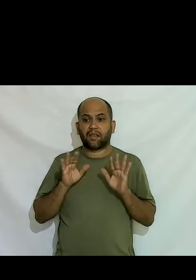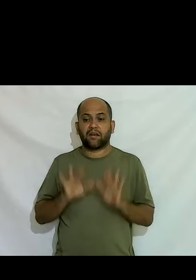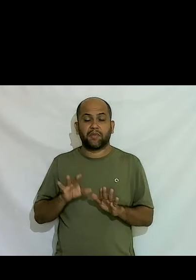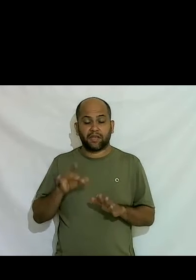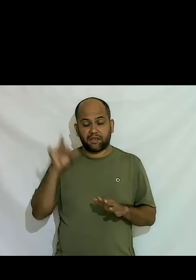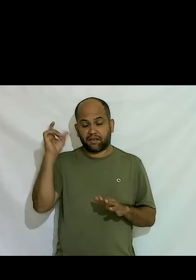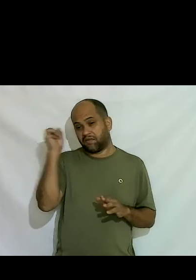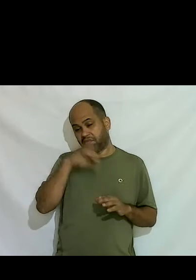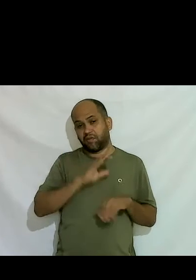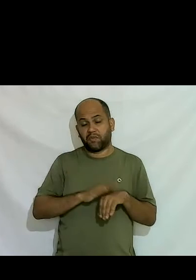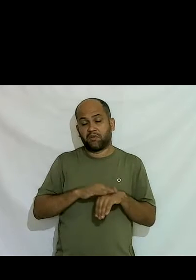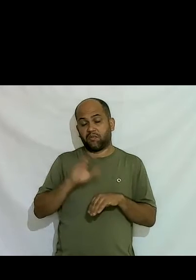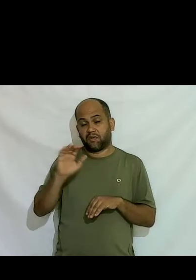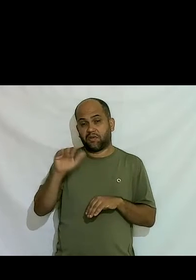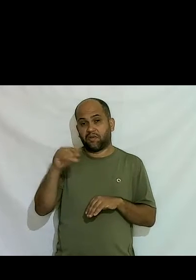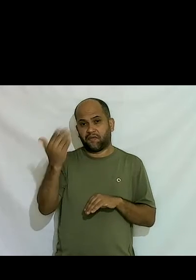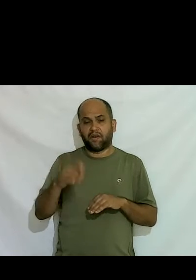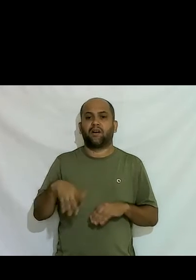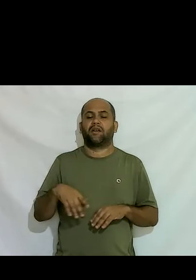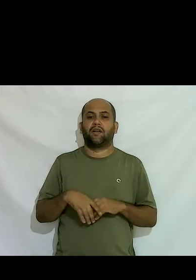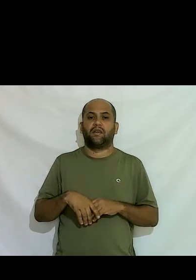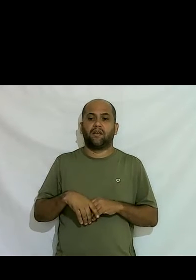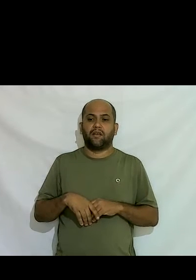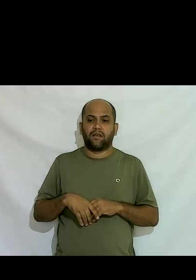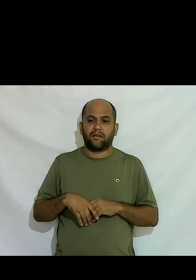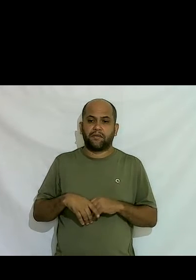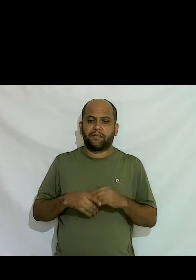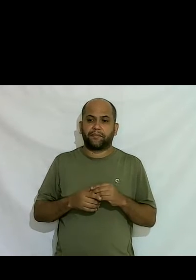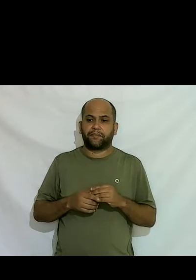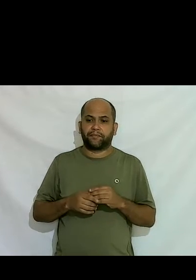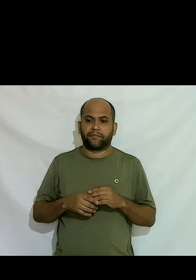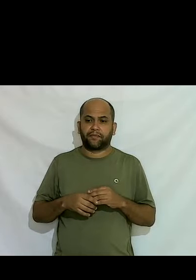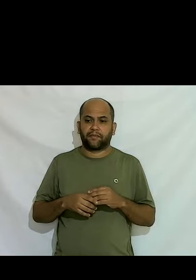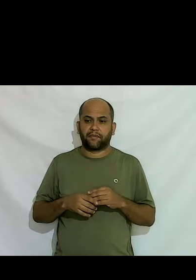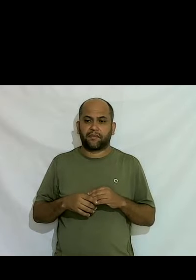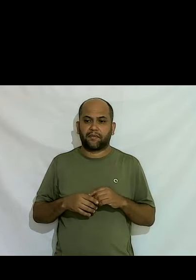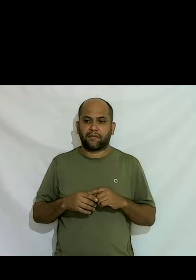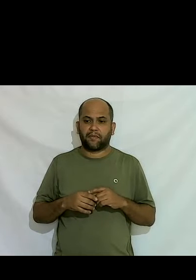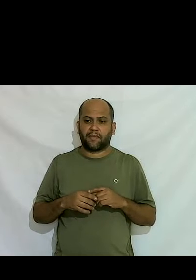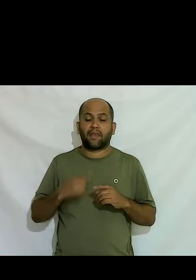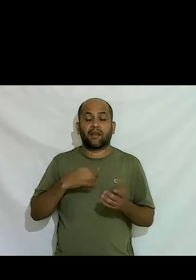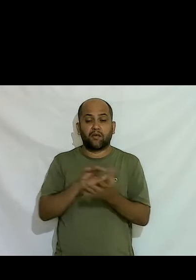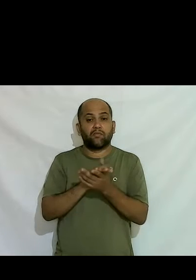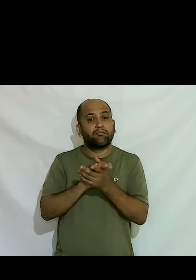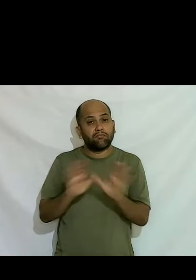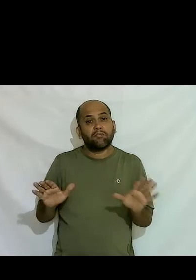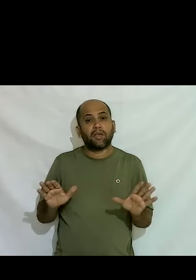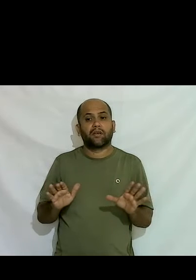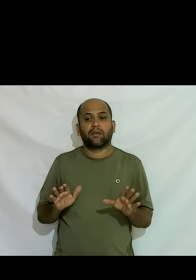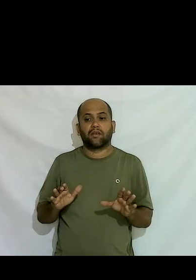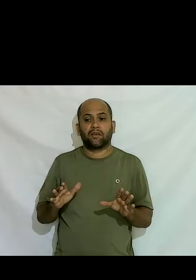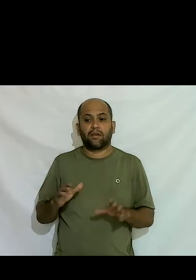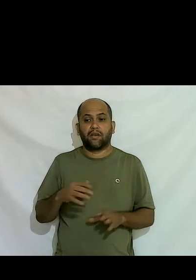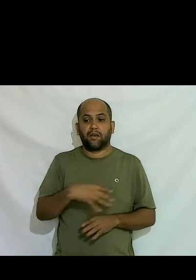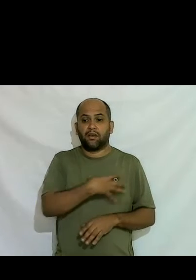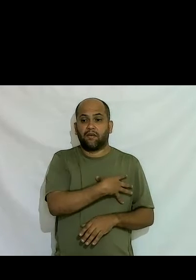mesmo lá fora do país e aí eu me divorciei minha filha ficou